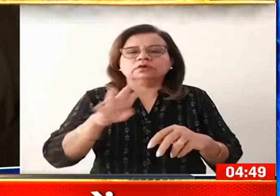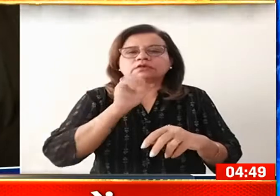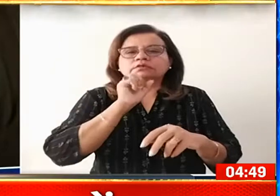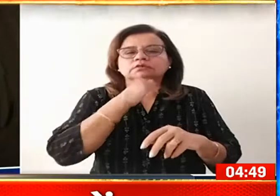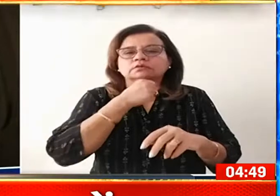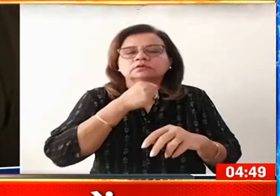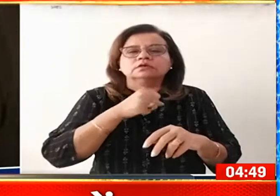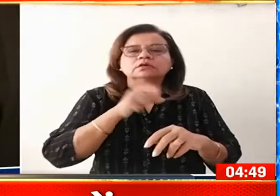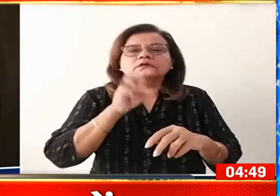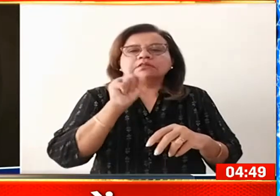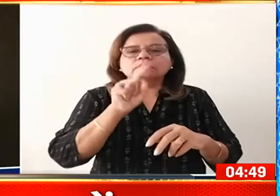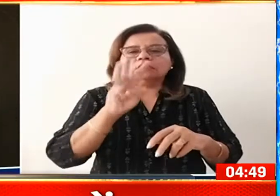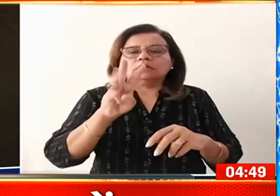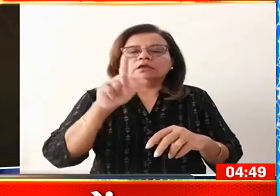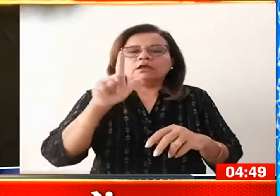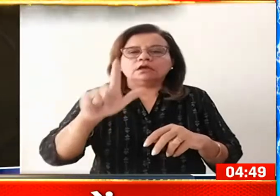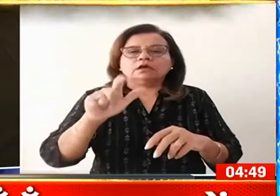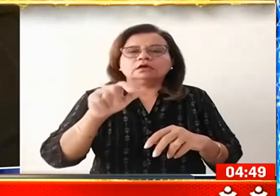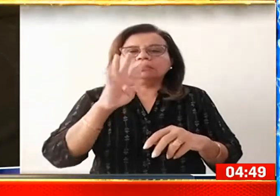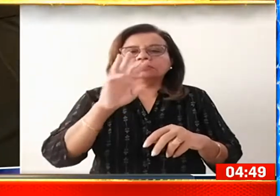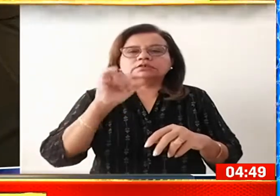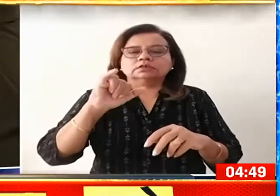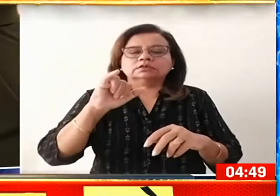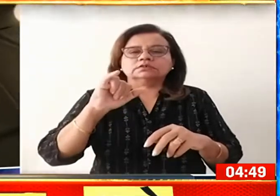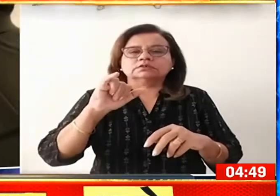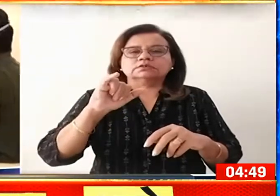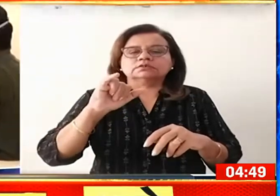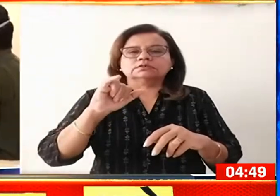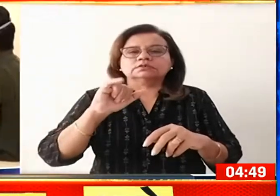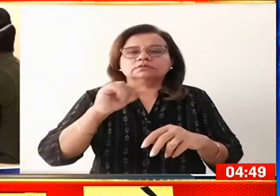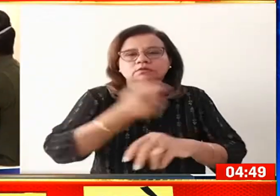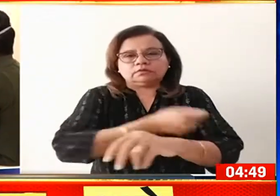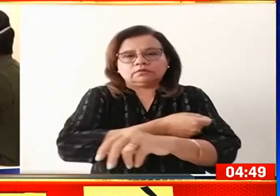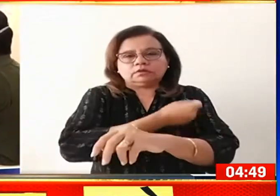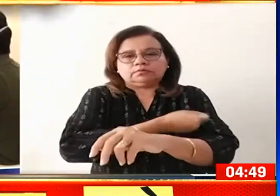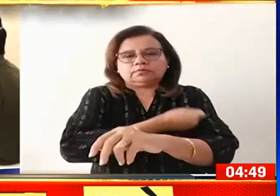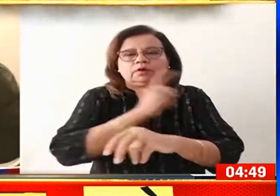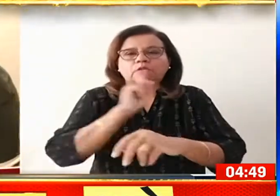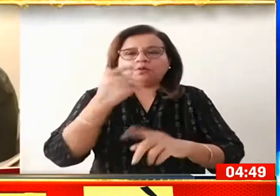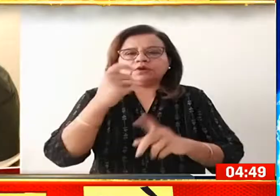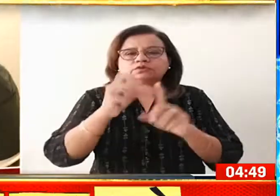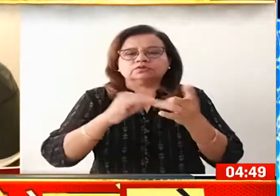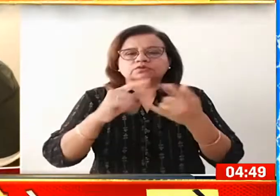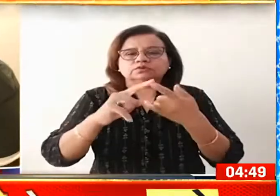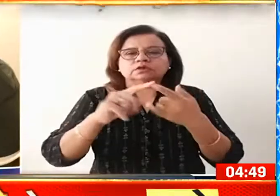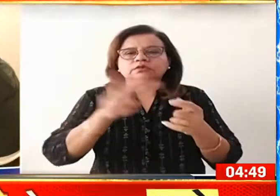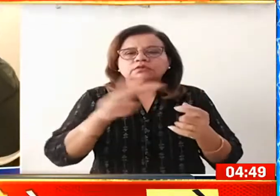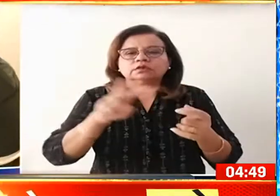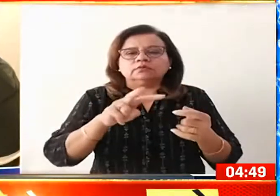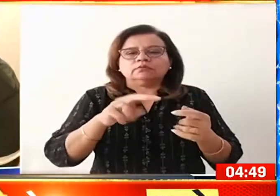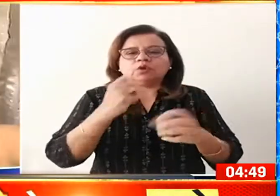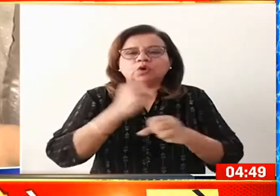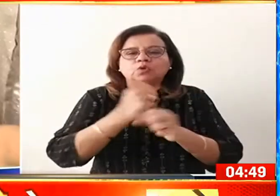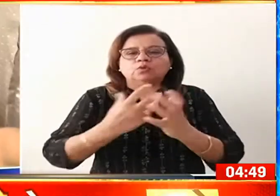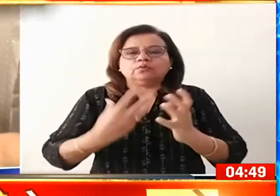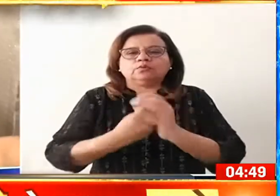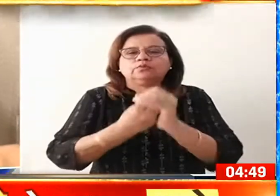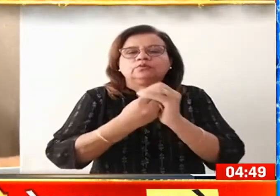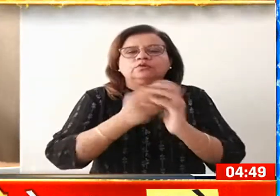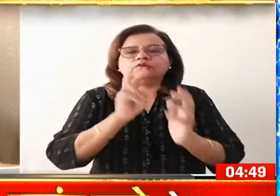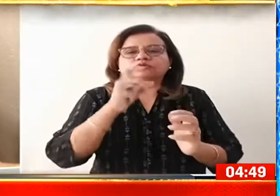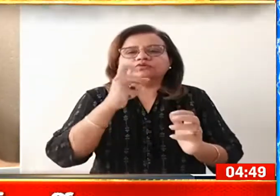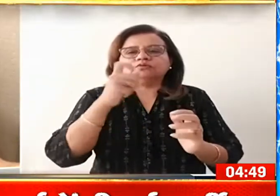,309 लाभार्थियों को ठीके की पहली खुराख जबकि इसी आयू वर्ग के 275 लोगों को